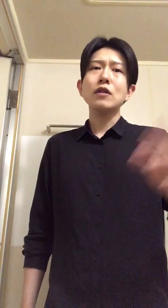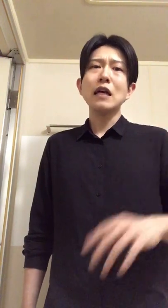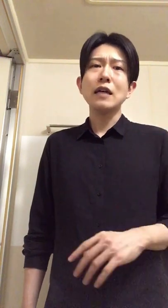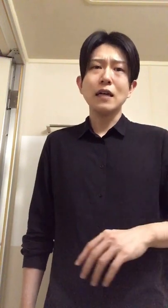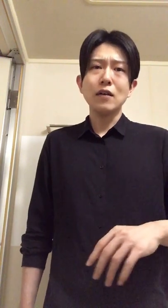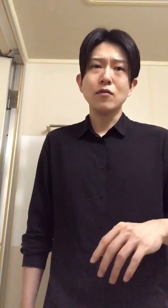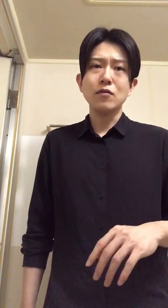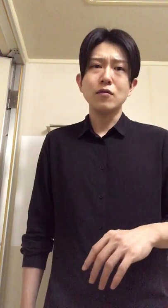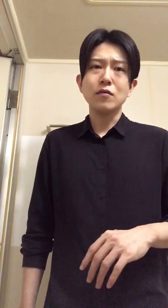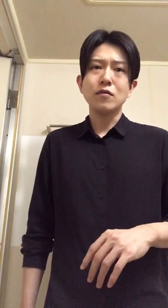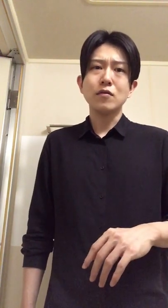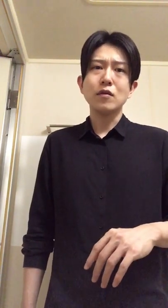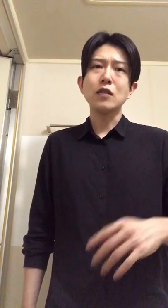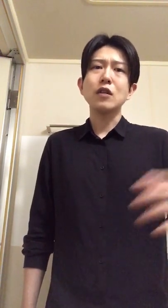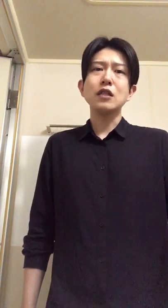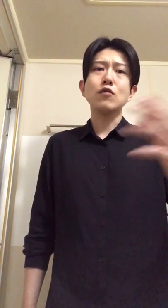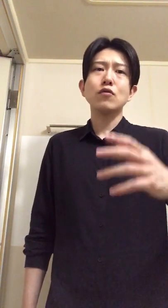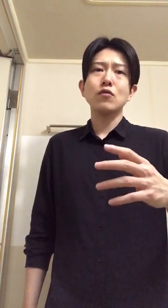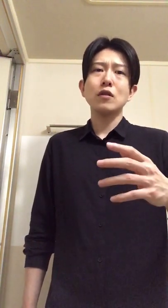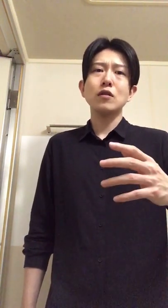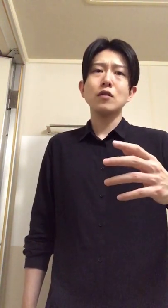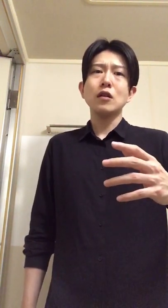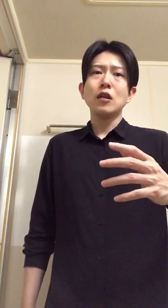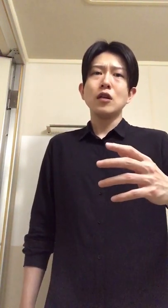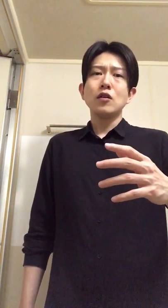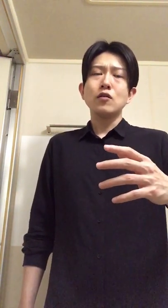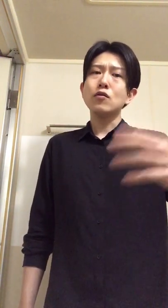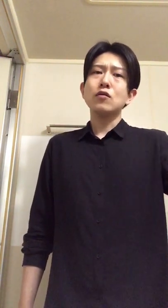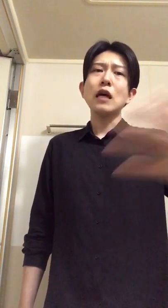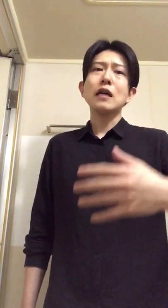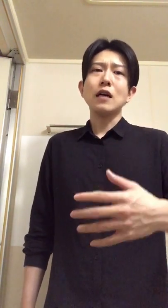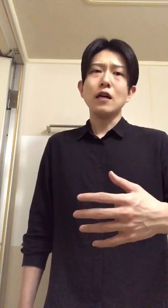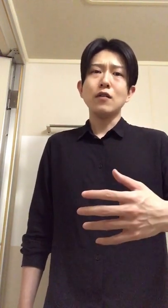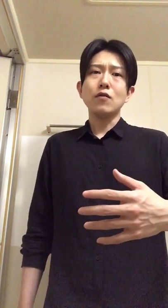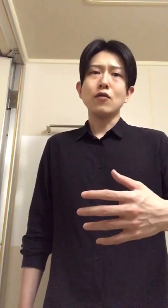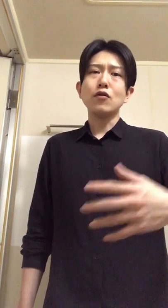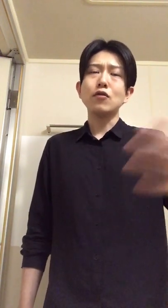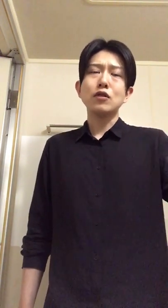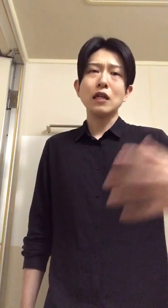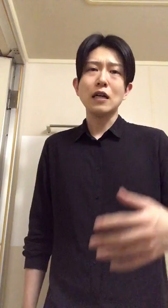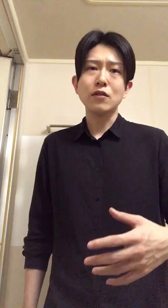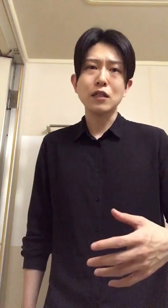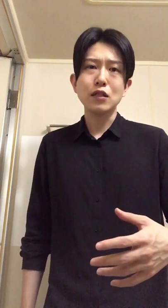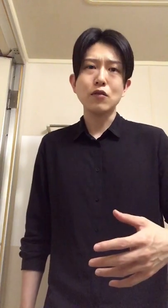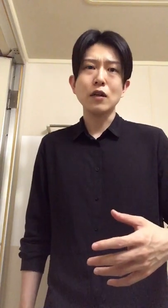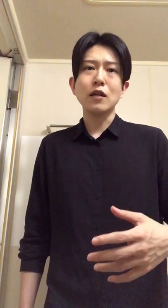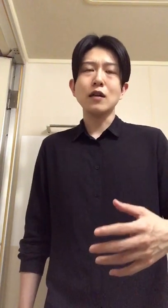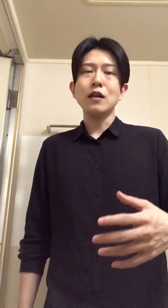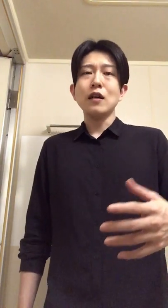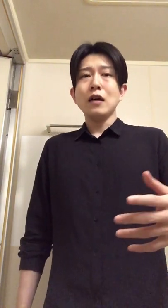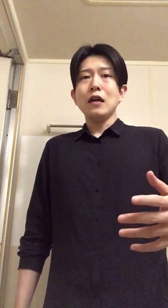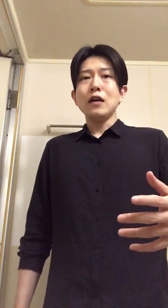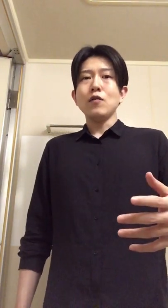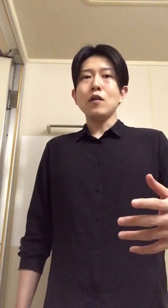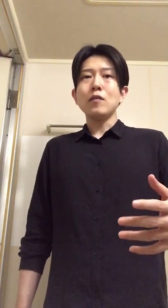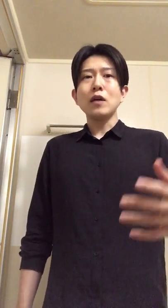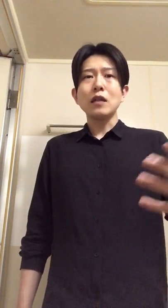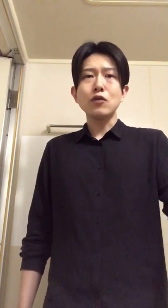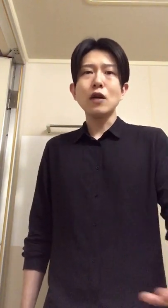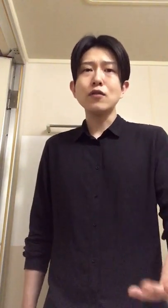俺ないからうん恥ずかしいこととか全然そういうのないからあのこういうことしたら恥ずかしいとかなんかあのまあ多少ある